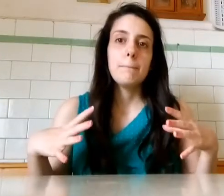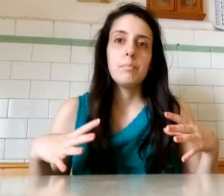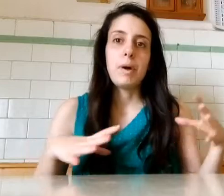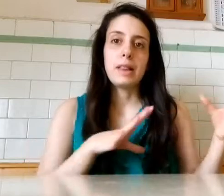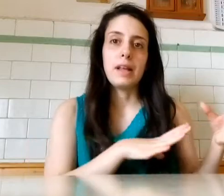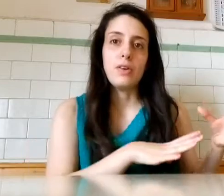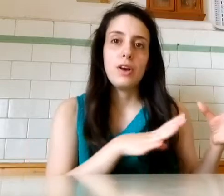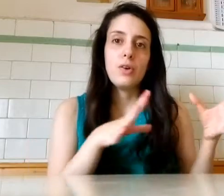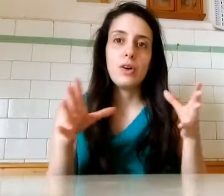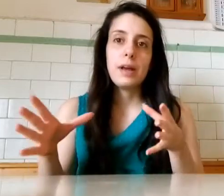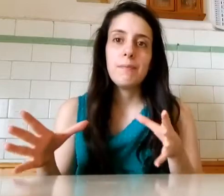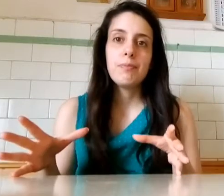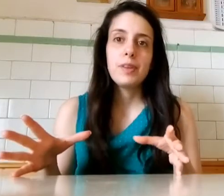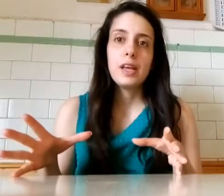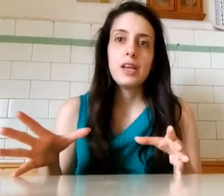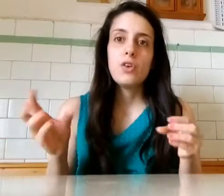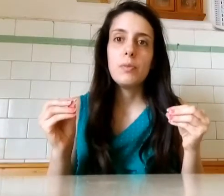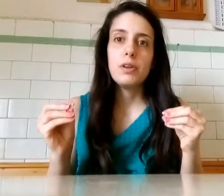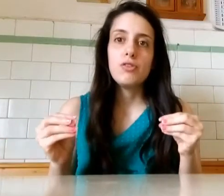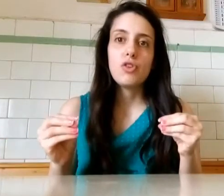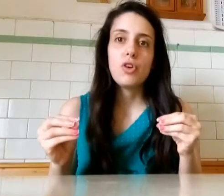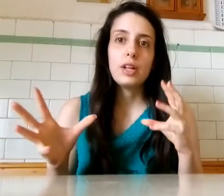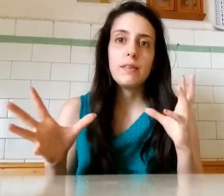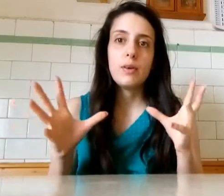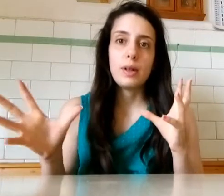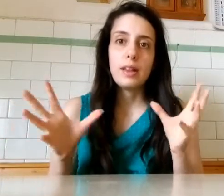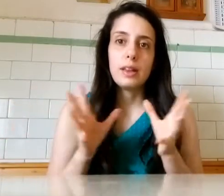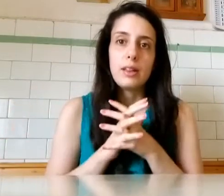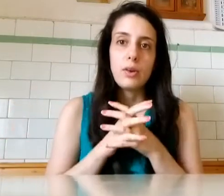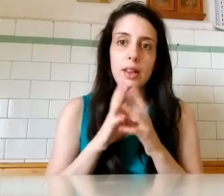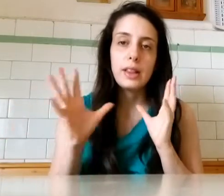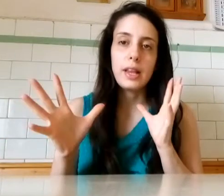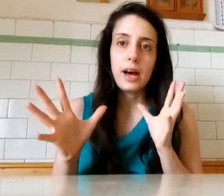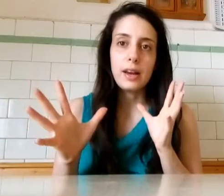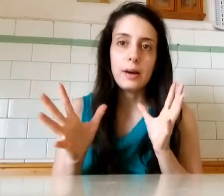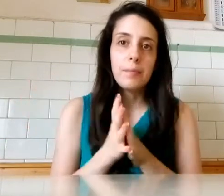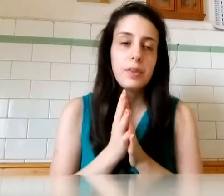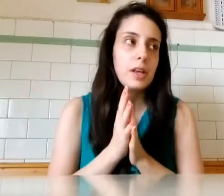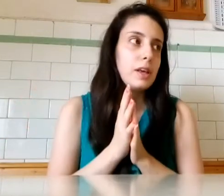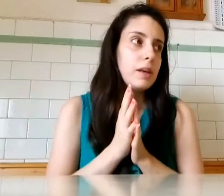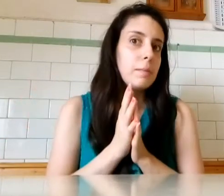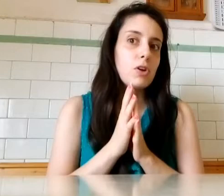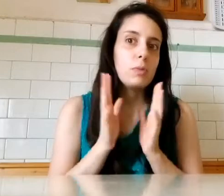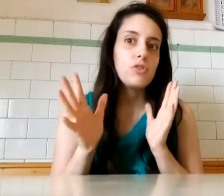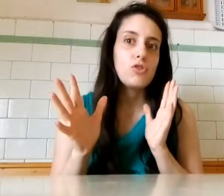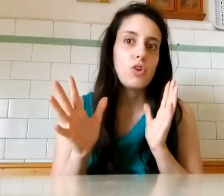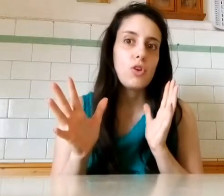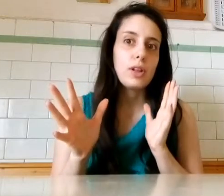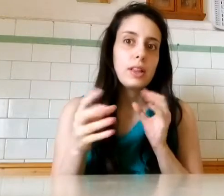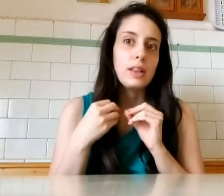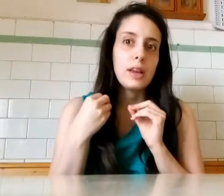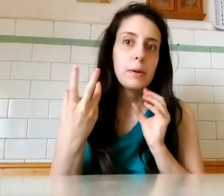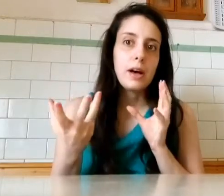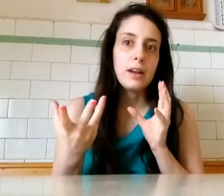Passano le ore, io comincio ad avere una sensazione strana Mi comincio a sentire male